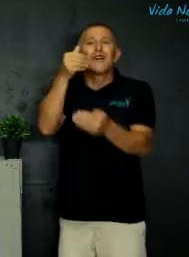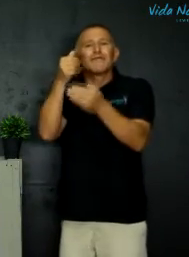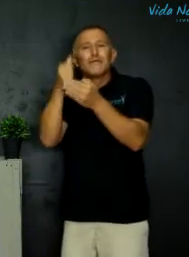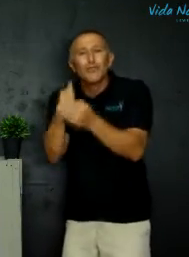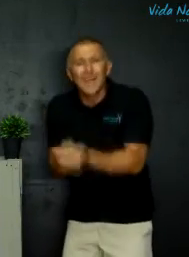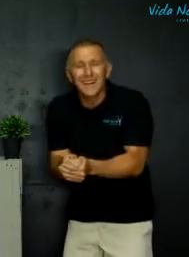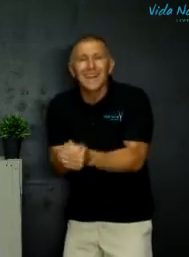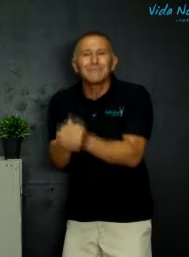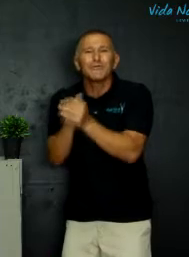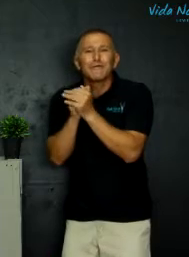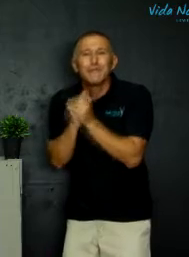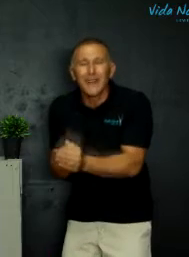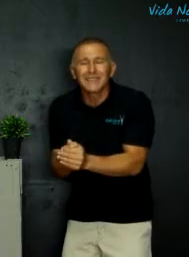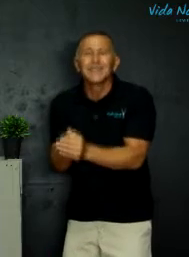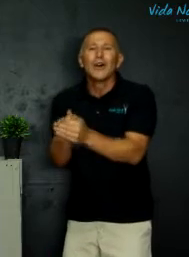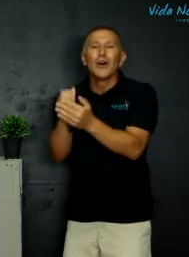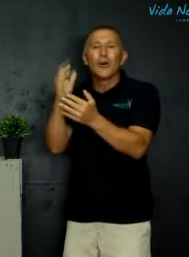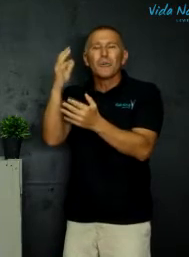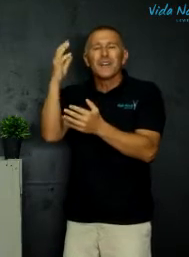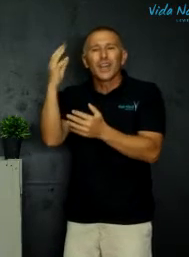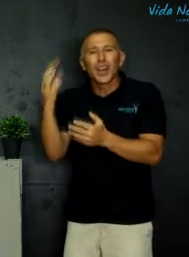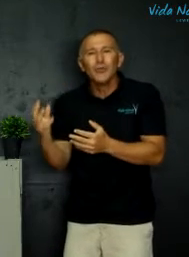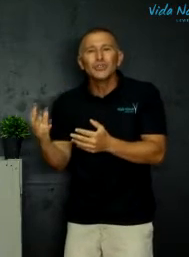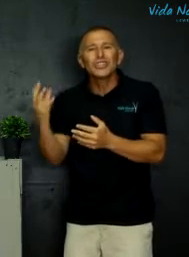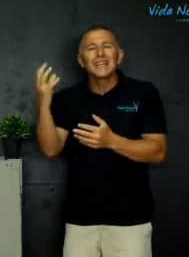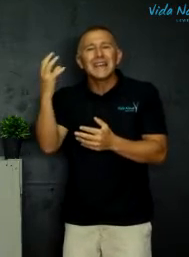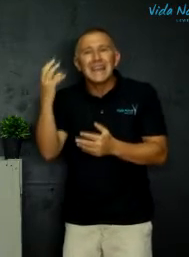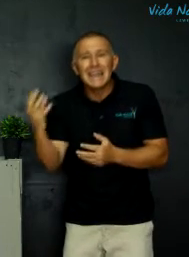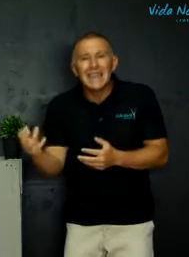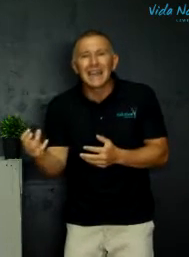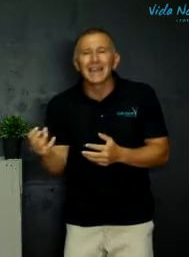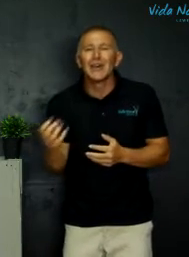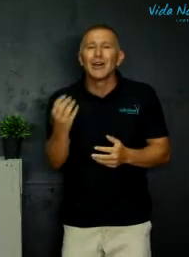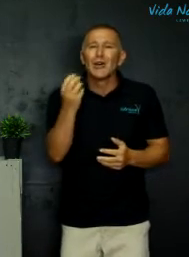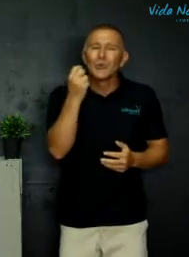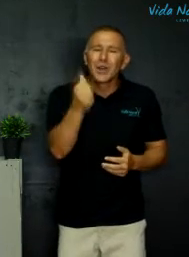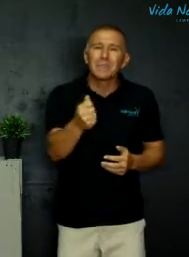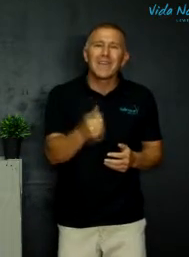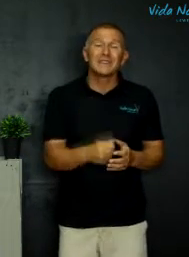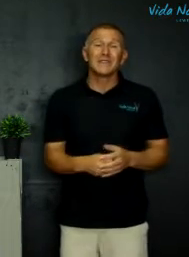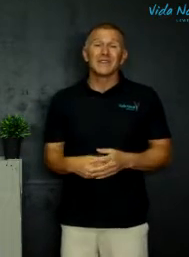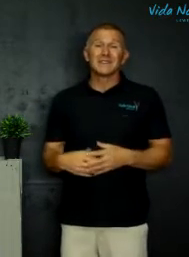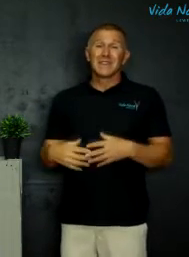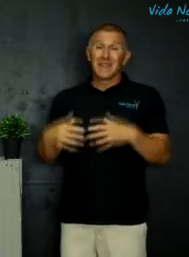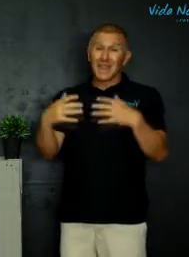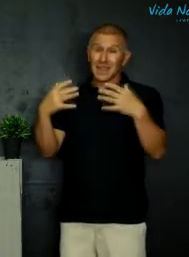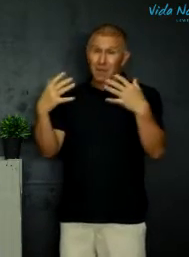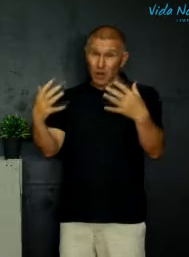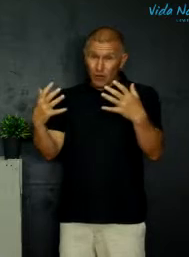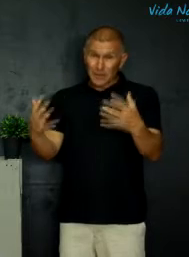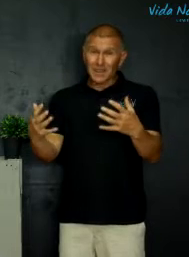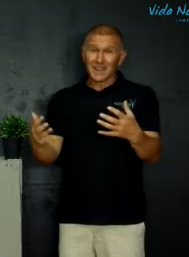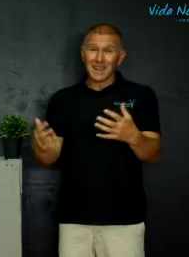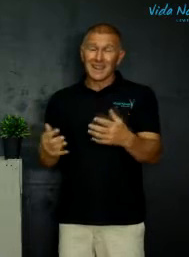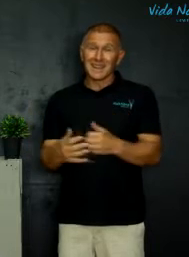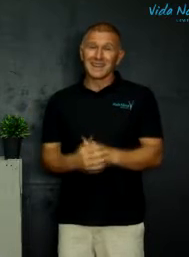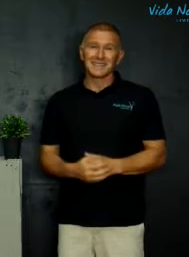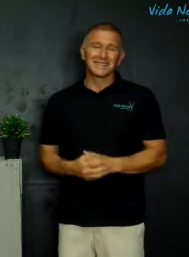verantwoordelik uit moet vat om by die coach te leer oor mens wees die belofte wat hy gee is